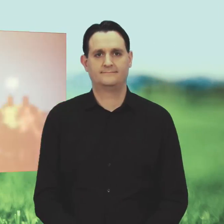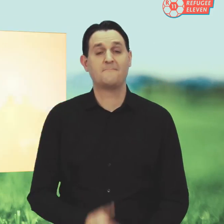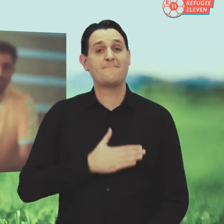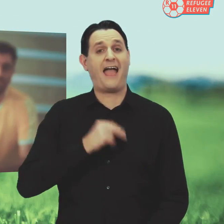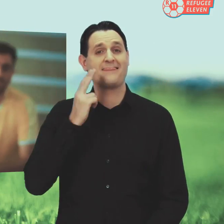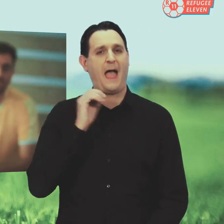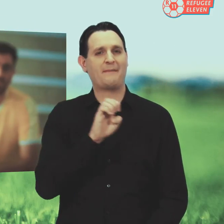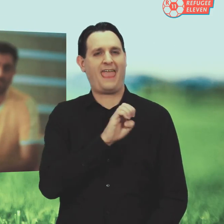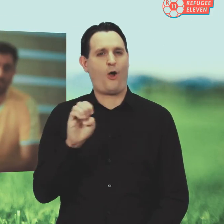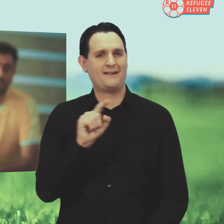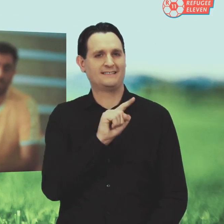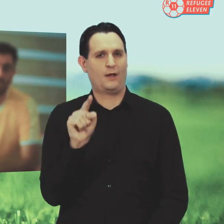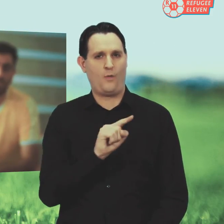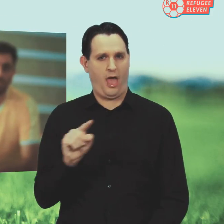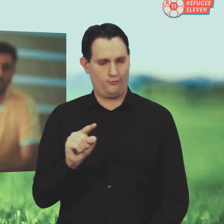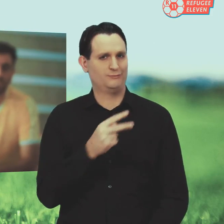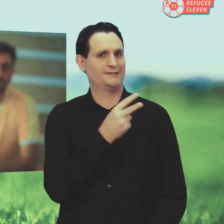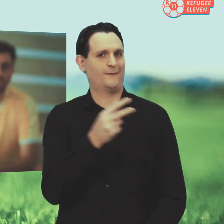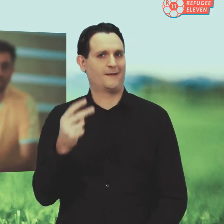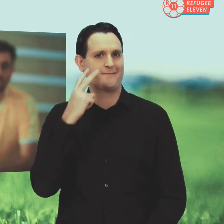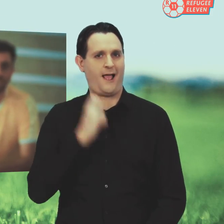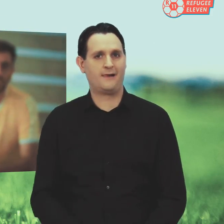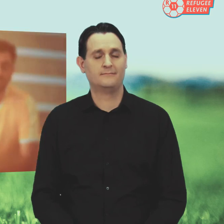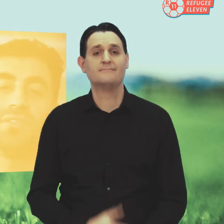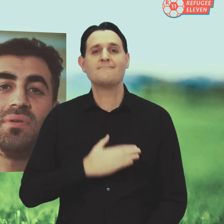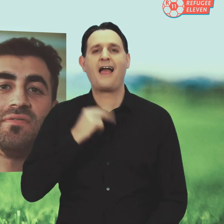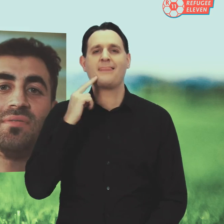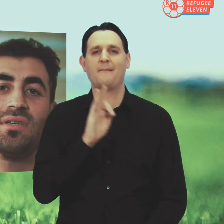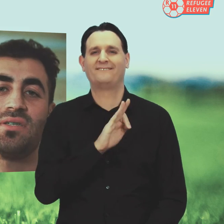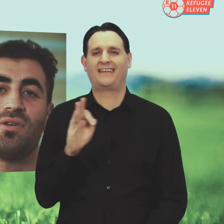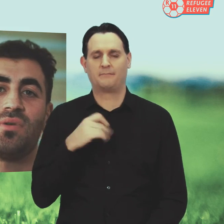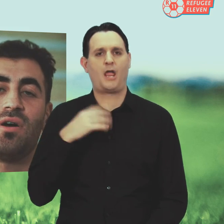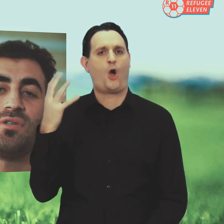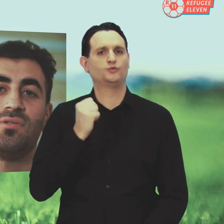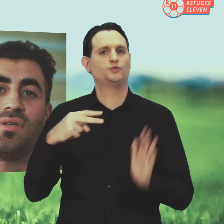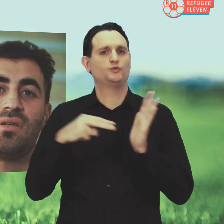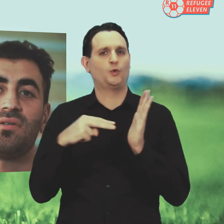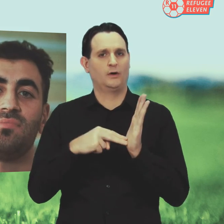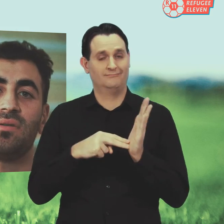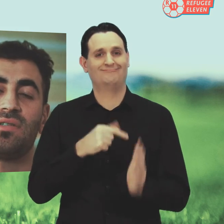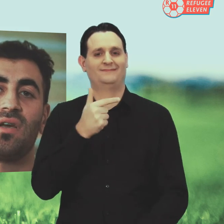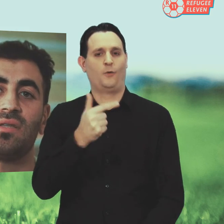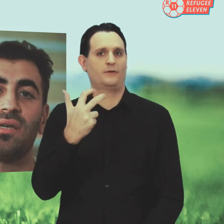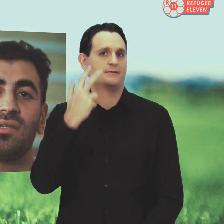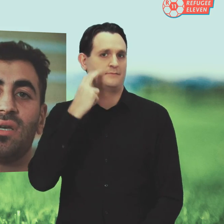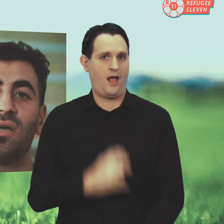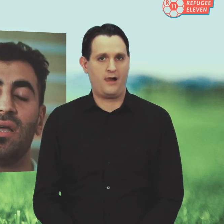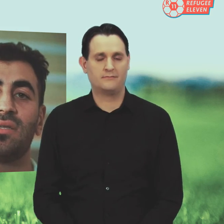Mein Name ist Erol Senulahu, ich bin 22 Jahre alt. Ich bin Femi, ich komme aus Syrien, ich bin 32 Jahre alt.